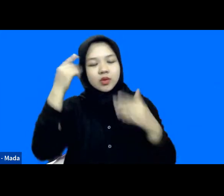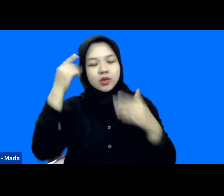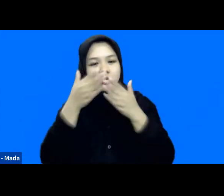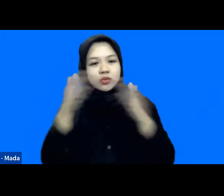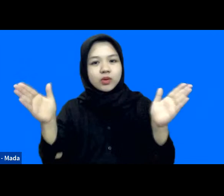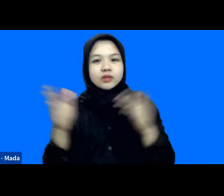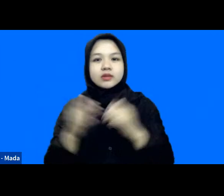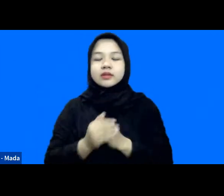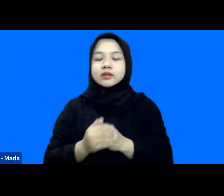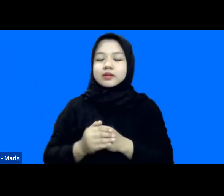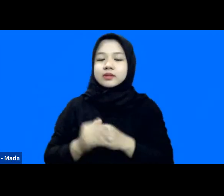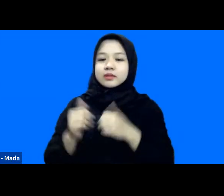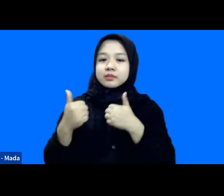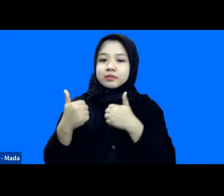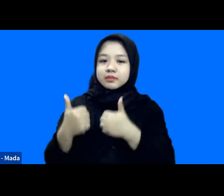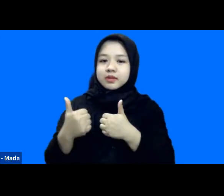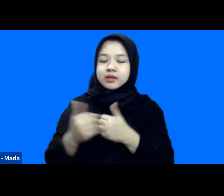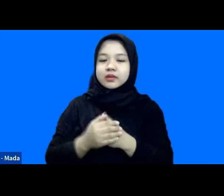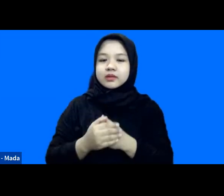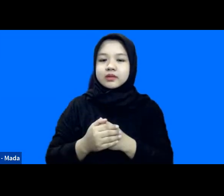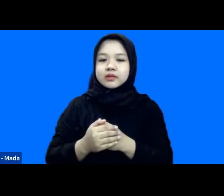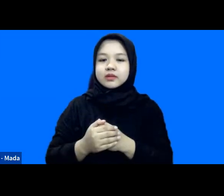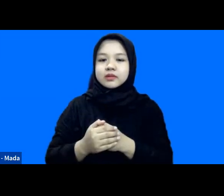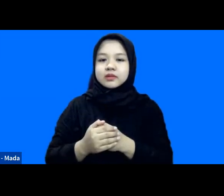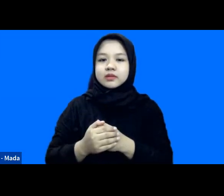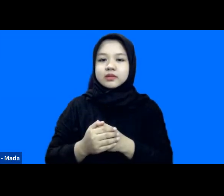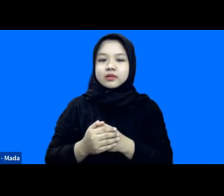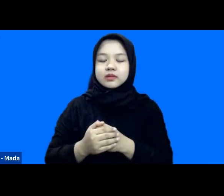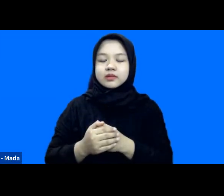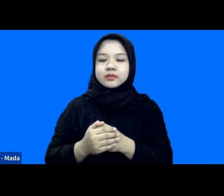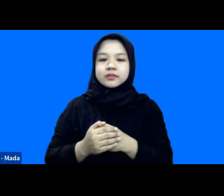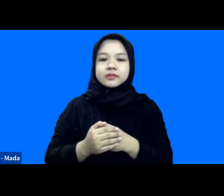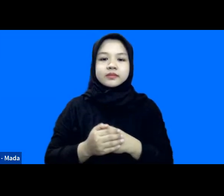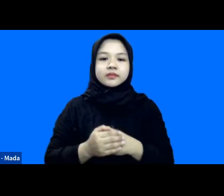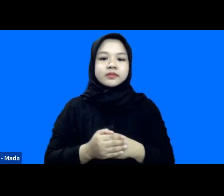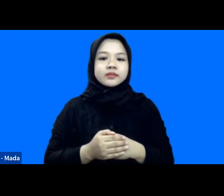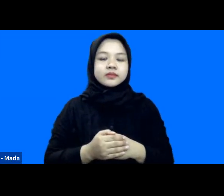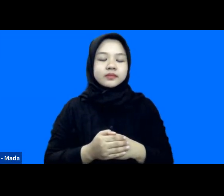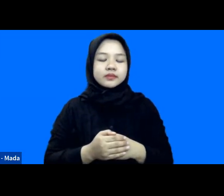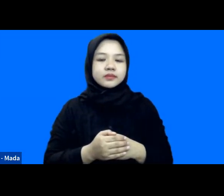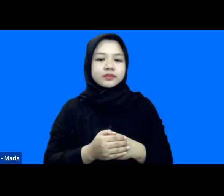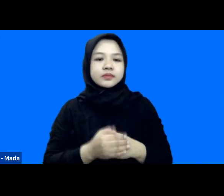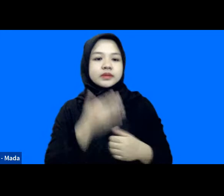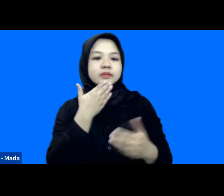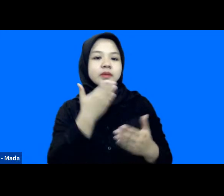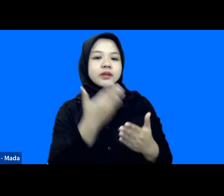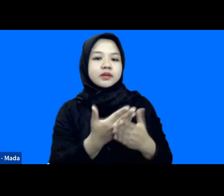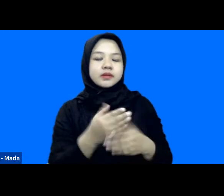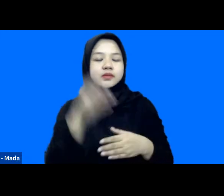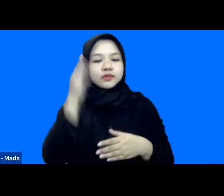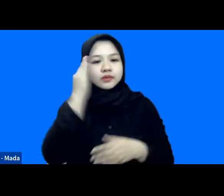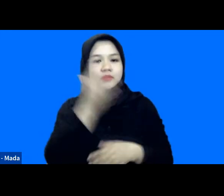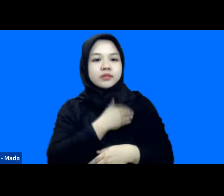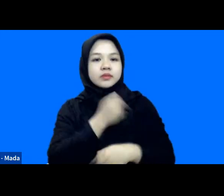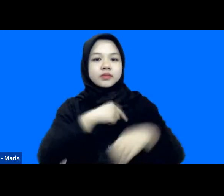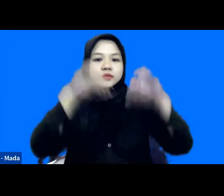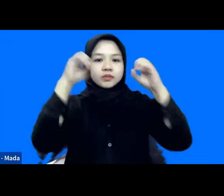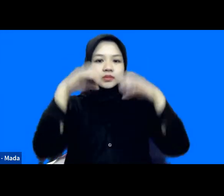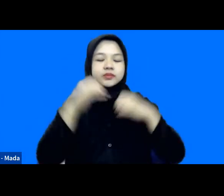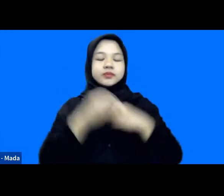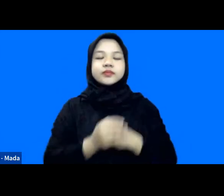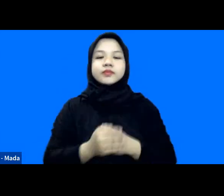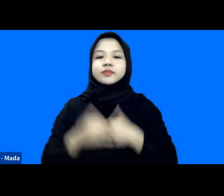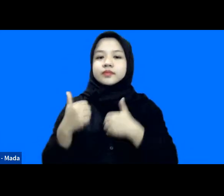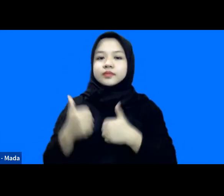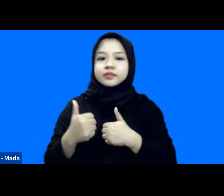mungkin itu terima kasih terima